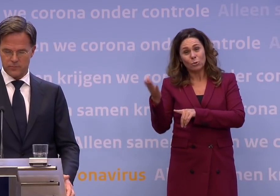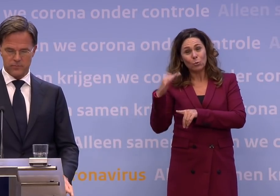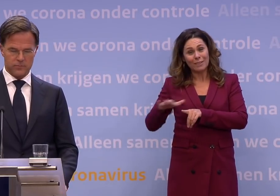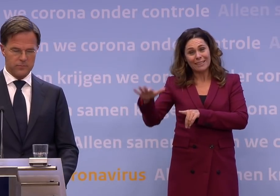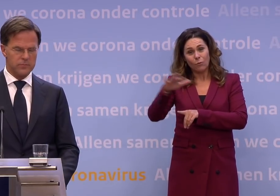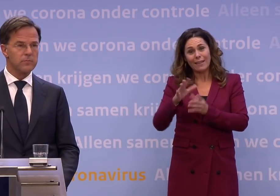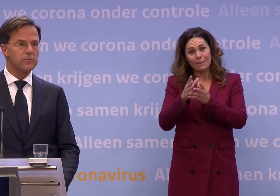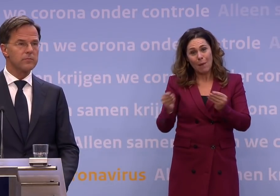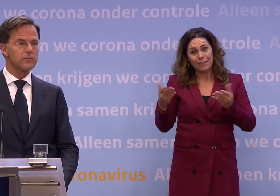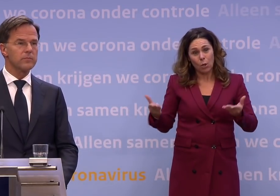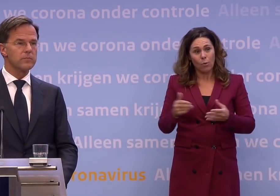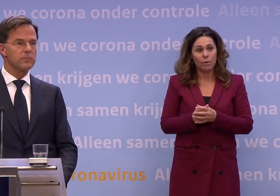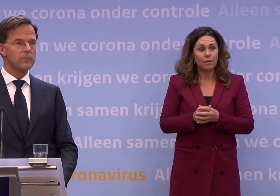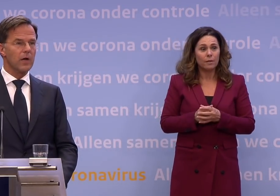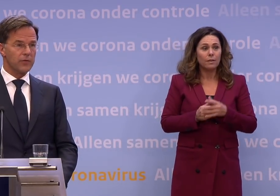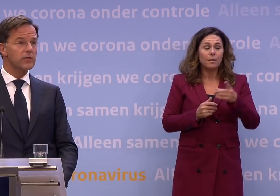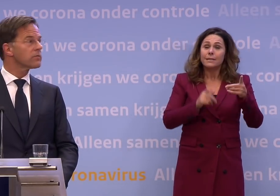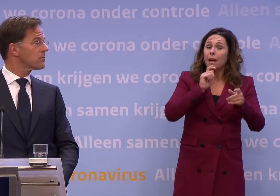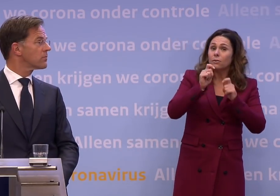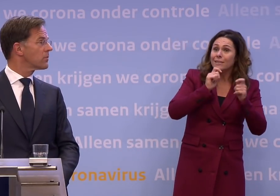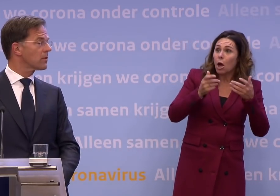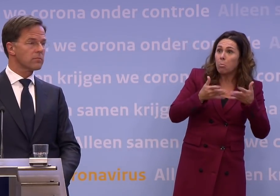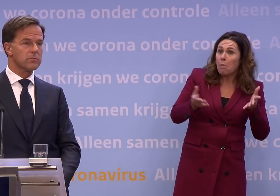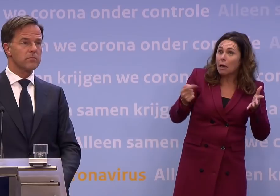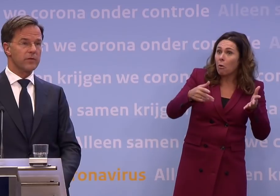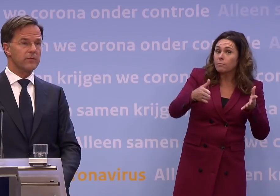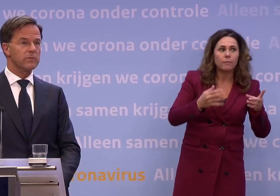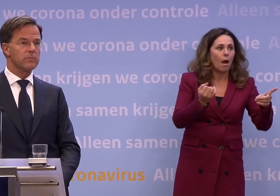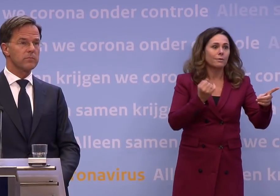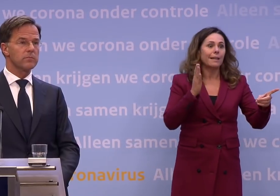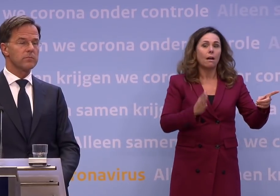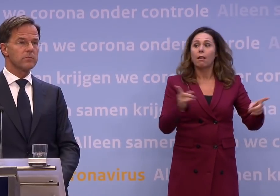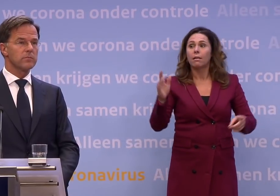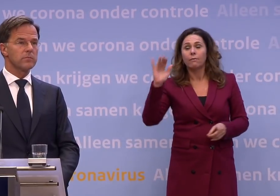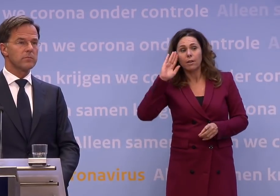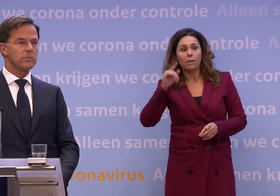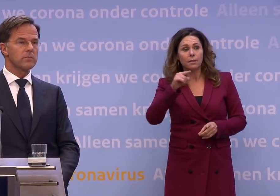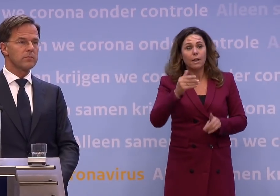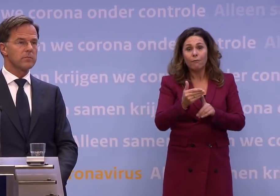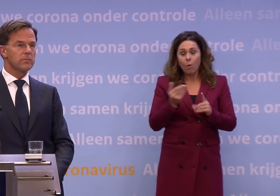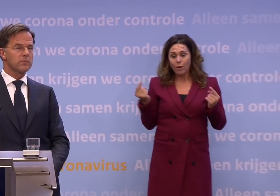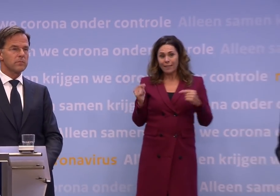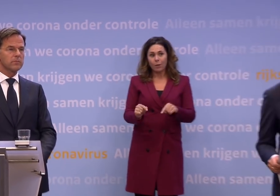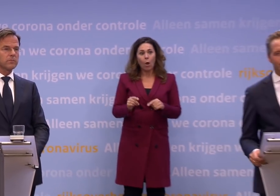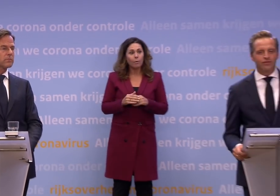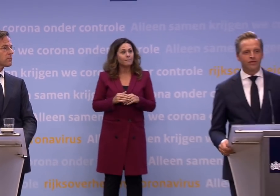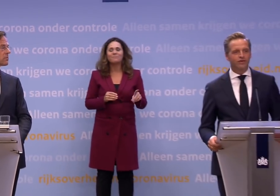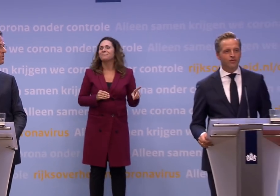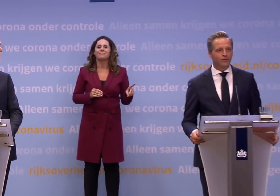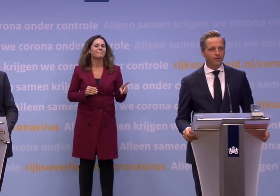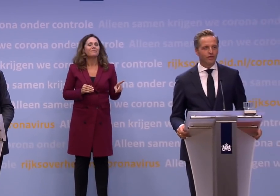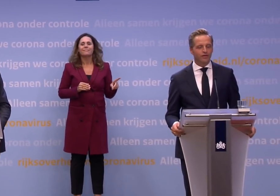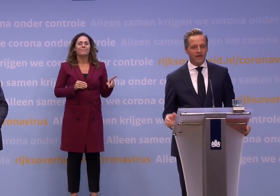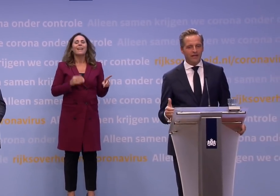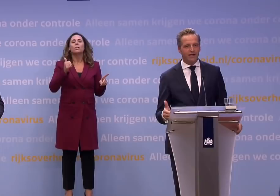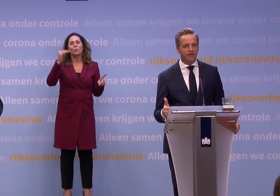komen die OMT-advies op een gegeven moment openbaar? Die zijn altijd openbaar. Ja, oké, zeg maar voordat wij hier zitten, dat wij met het OMT-advies in het achterhoofd Nee, we doen het in